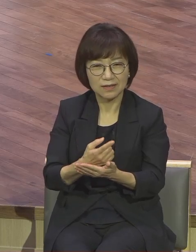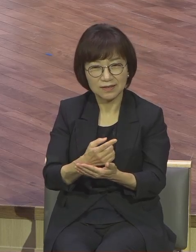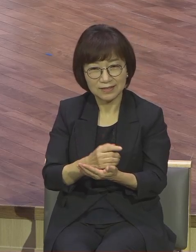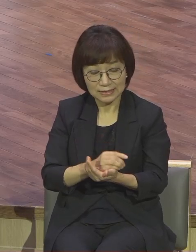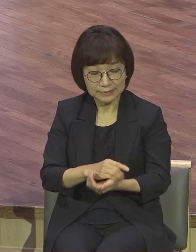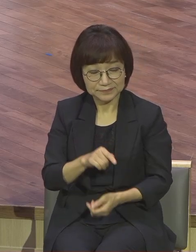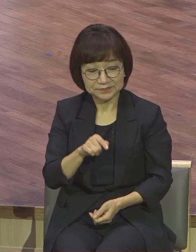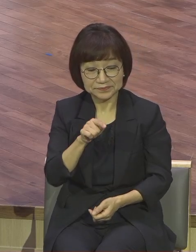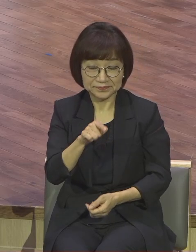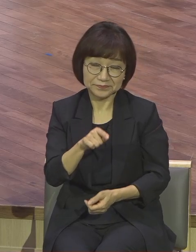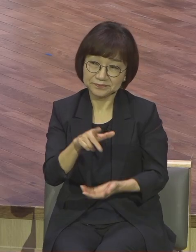상황이니까 하나님을 해주세요